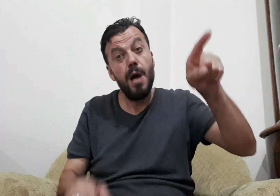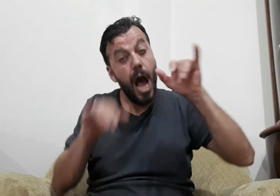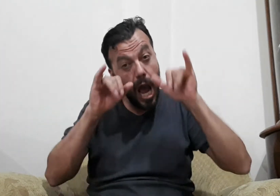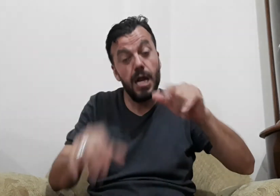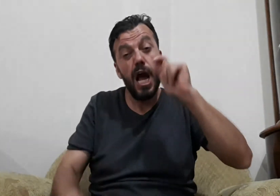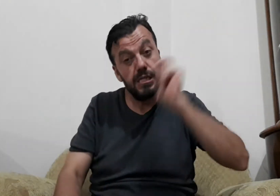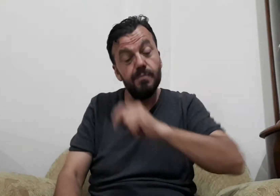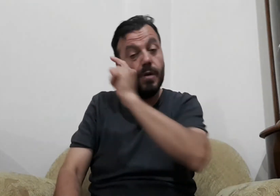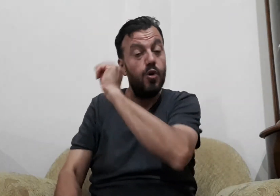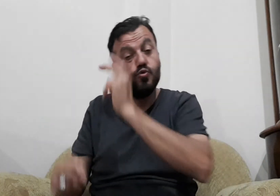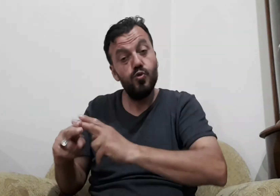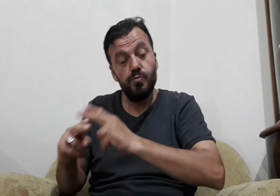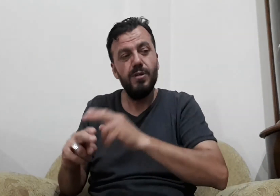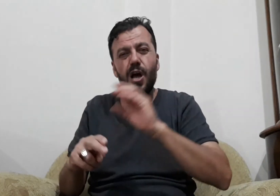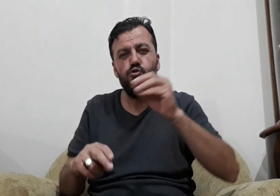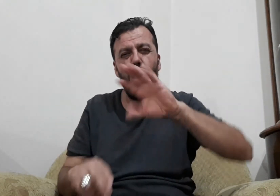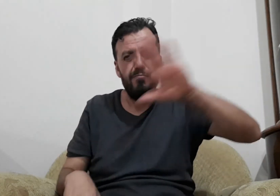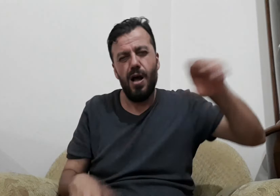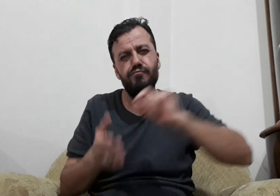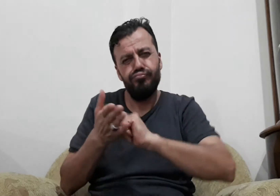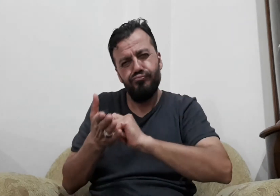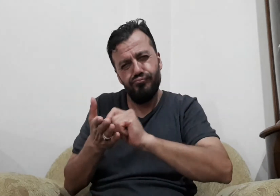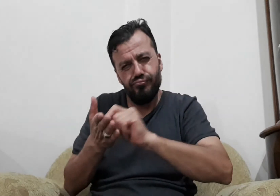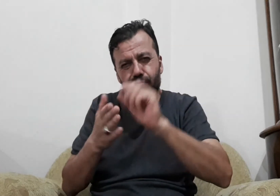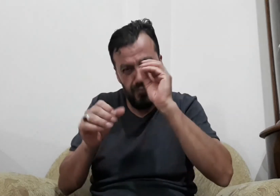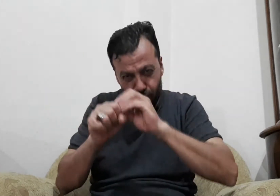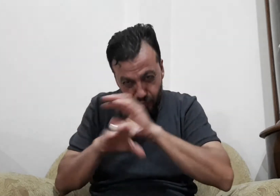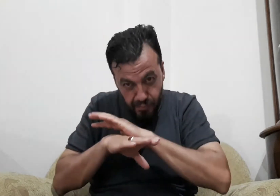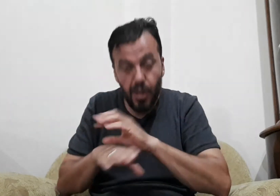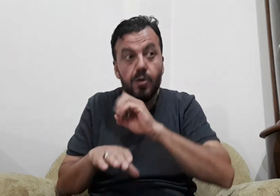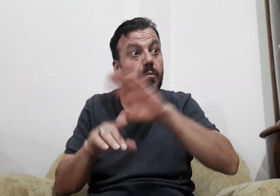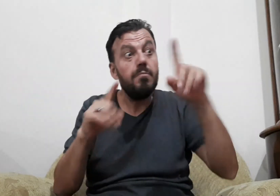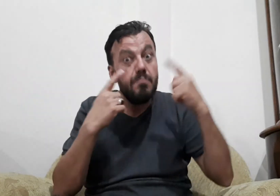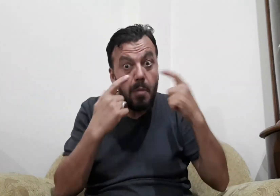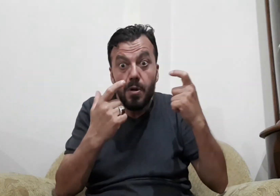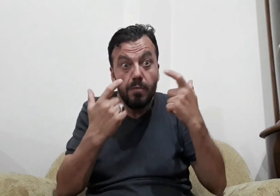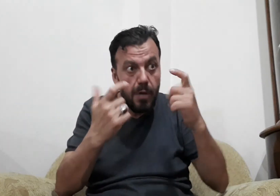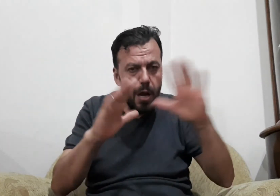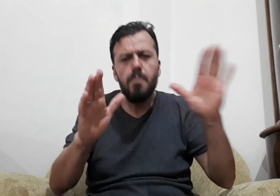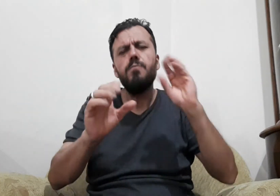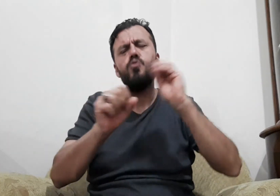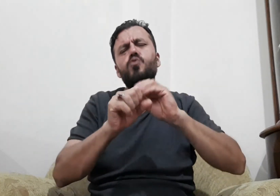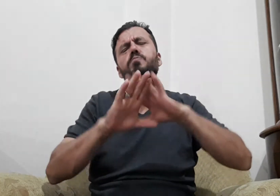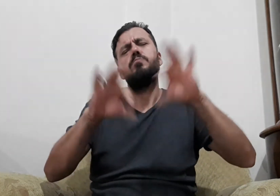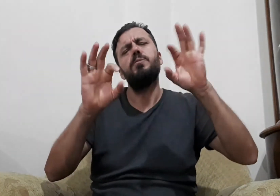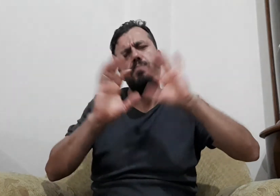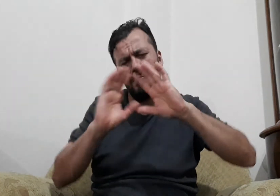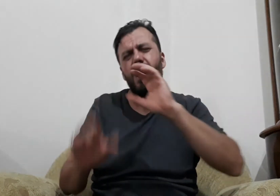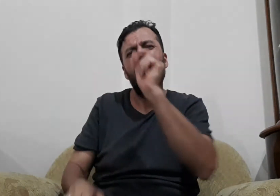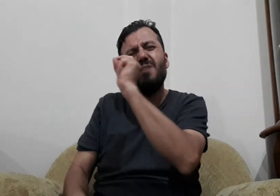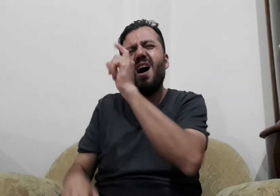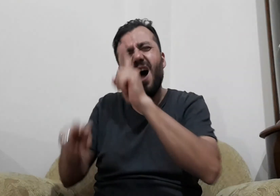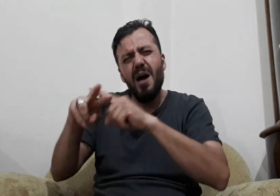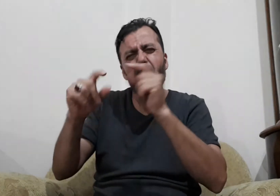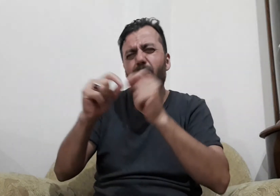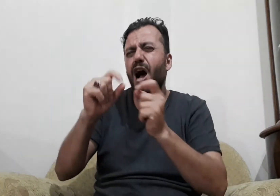sonra işte B harfini yazmış herkes aynısını yazsın diye küçüğünü büyüğünü herkes yazdıktan sonra